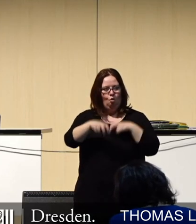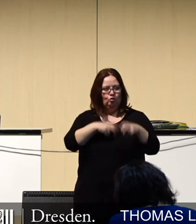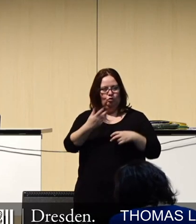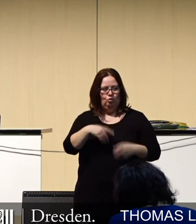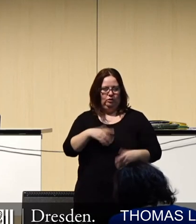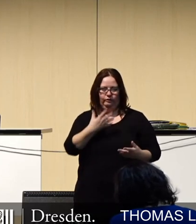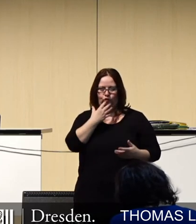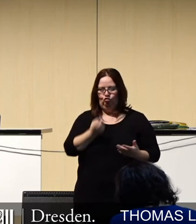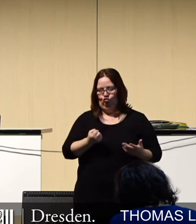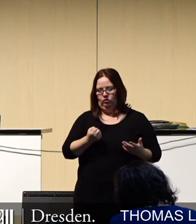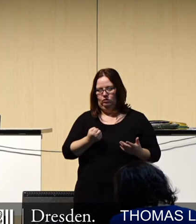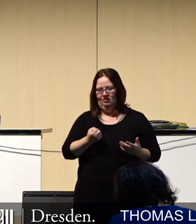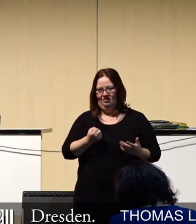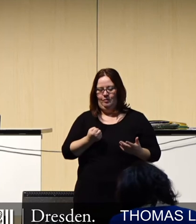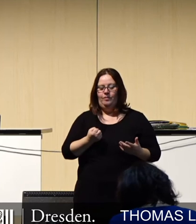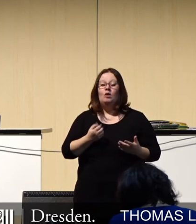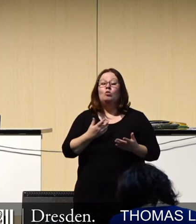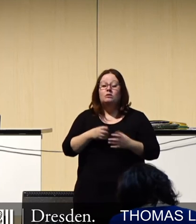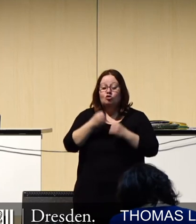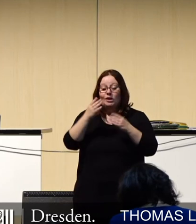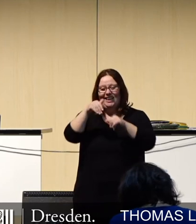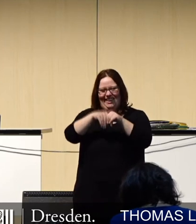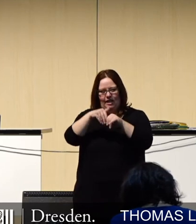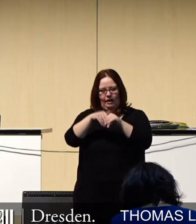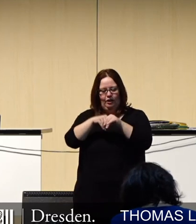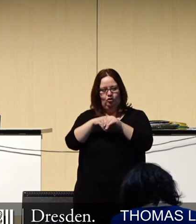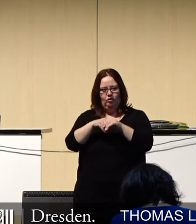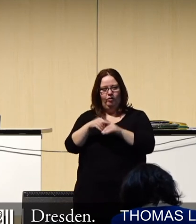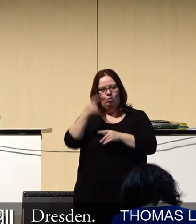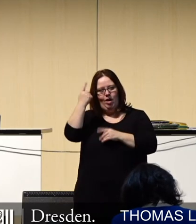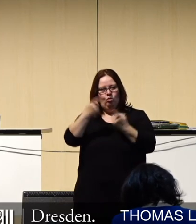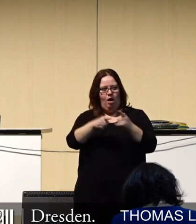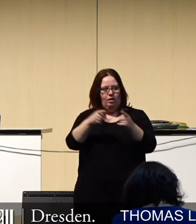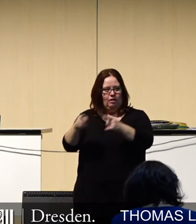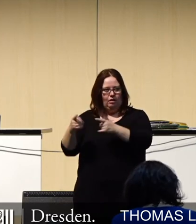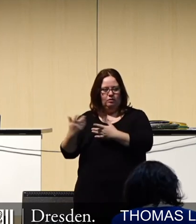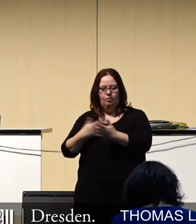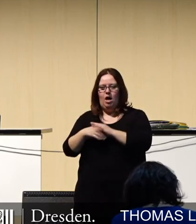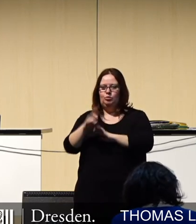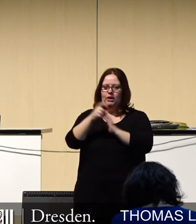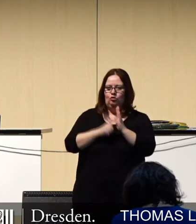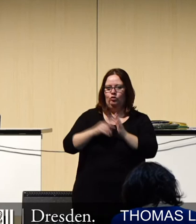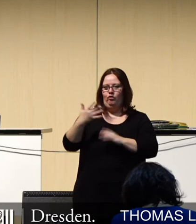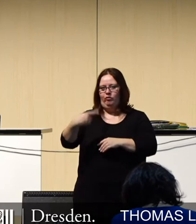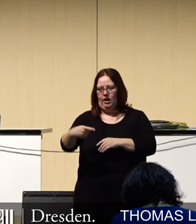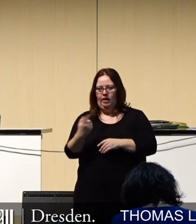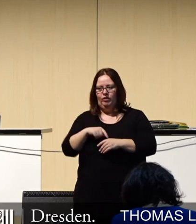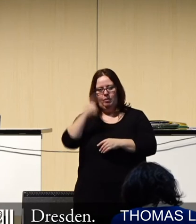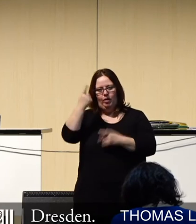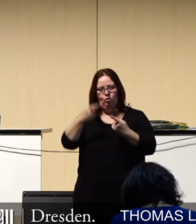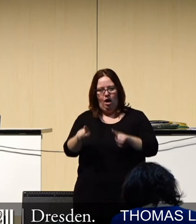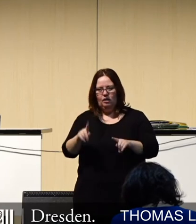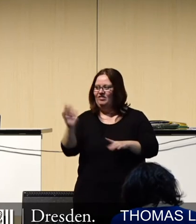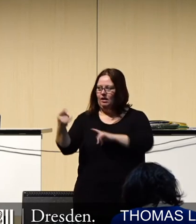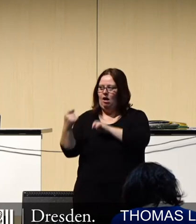zu ihren Zwecken nutzen. Und obwohl wir inhaltlich einen anderen Standpunkt zum Thema Digitalisierung bzw. 5G-Mobilfunk vertreten, wie es